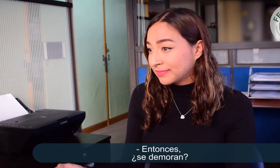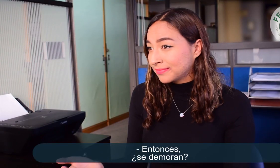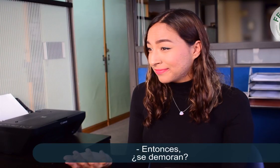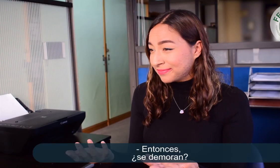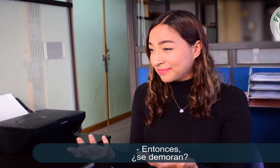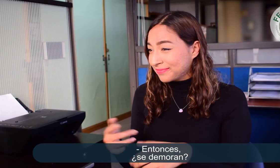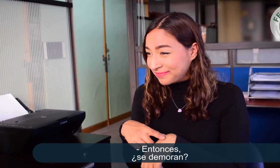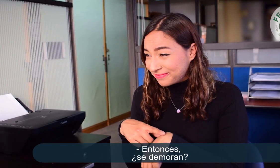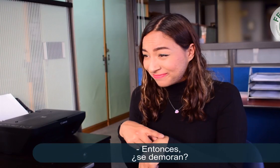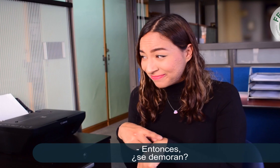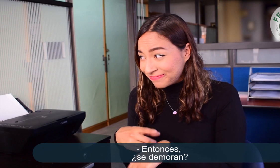Entonces, ¿se demora?